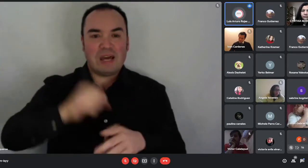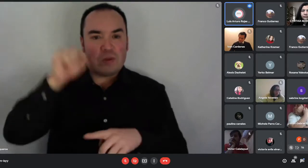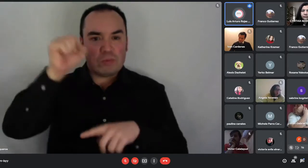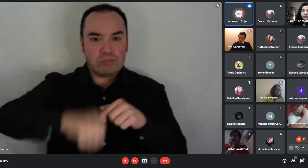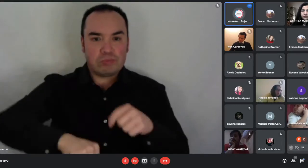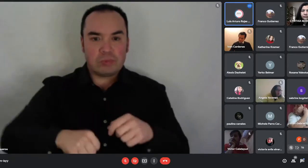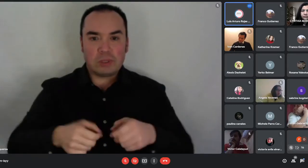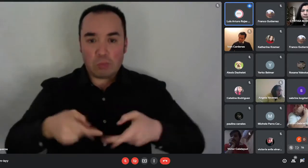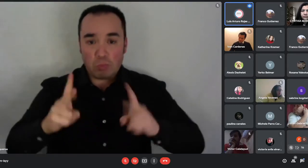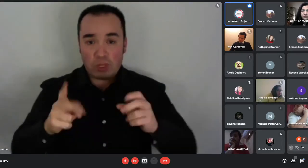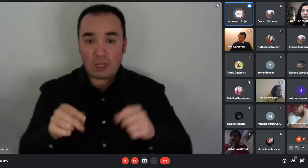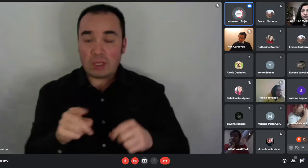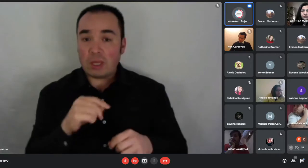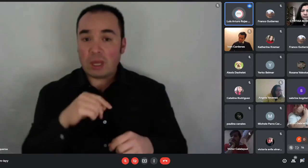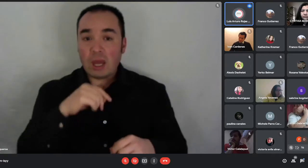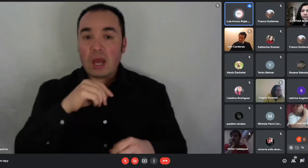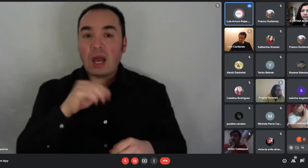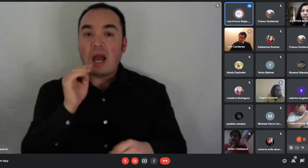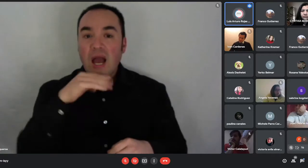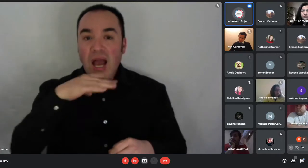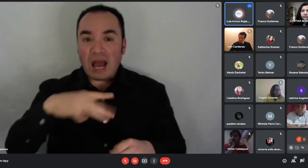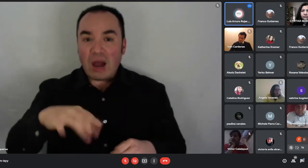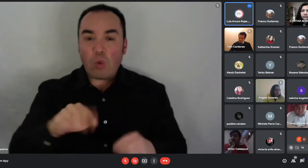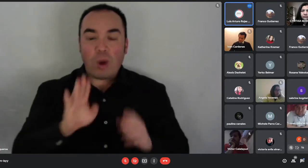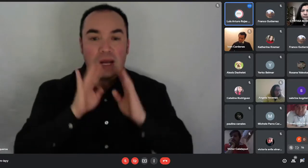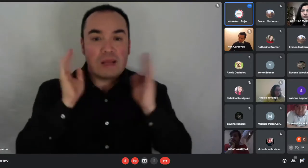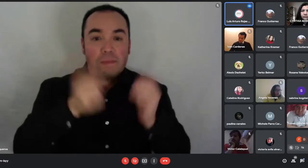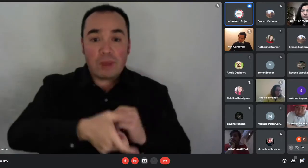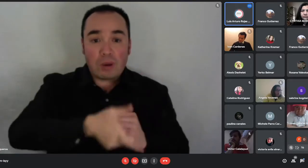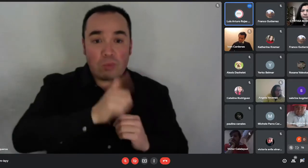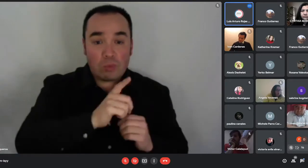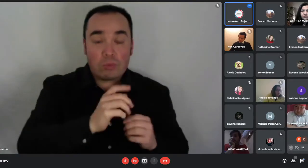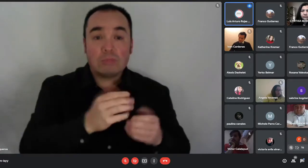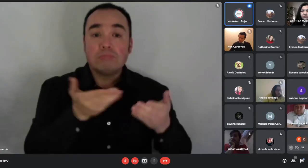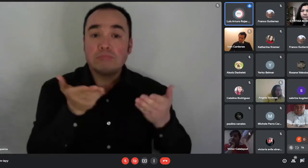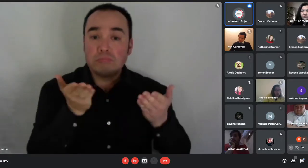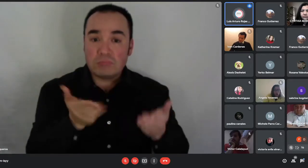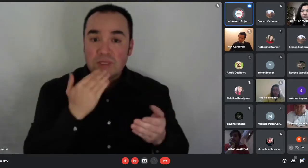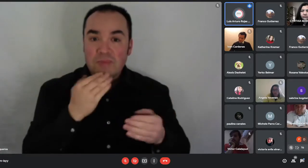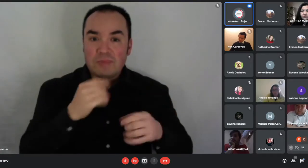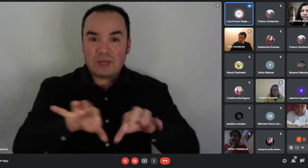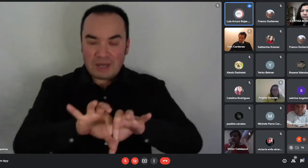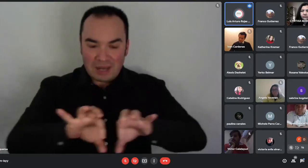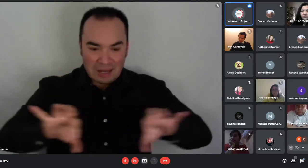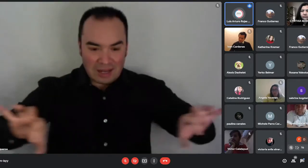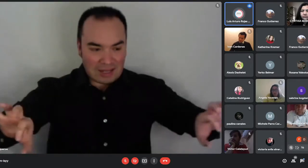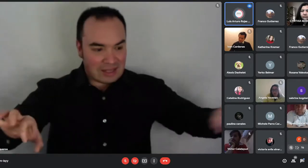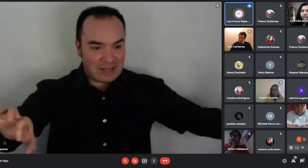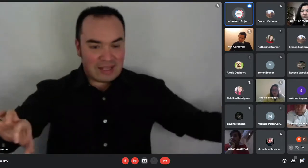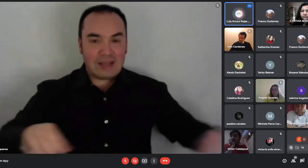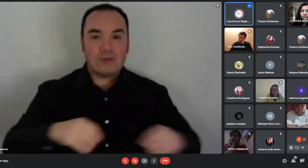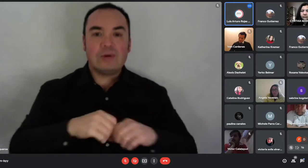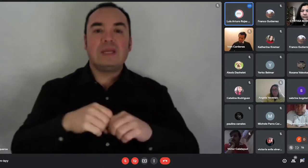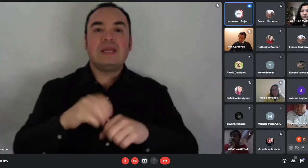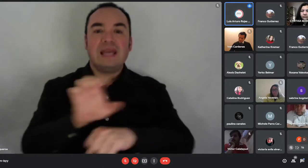eléctrica. También deben presentar el certificado de avalúo fiscal y, por último, el certificado de informes previos.